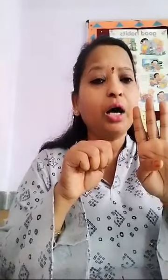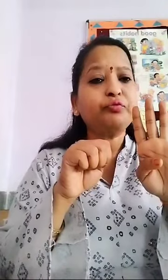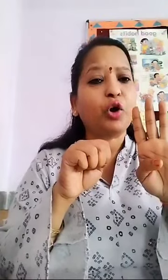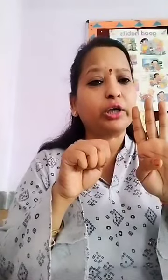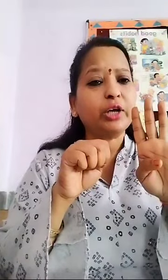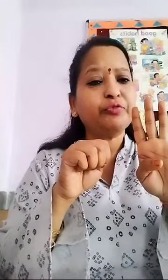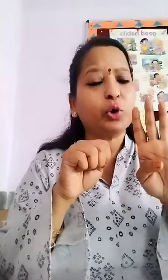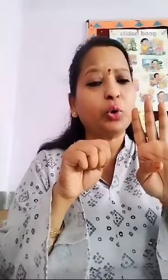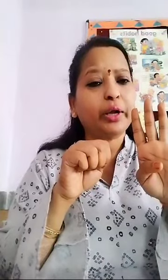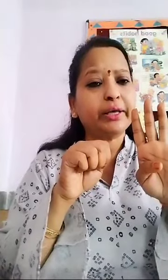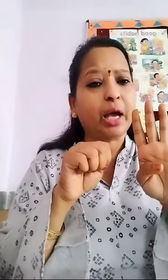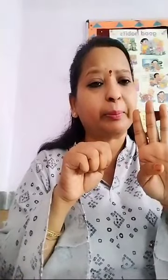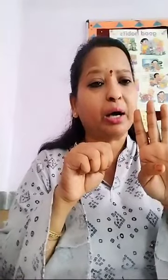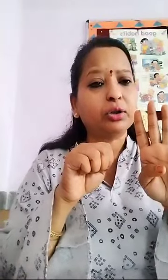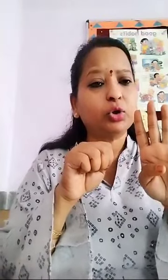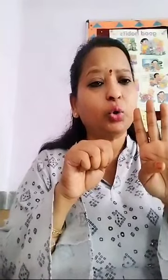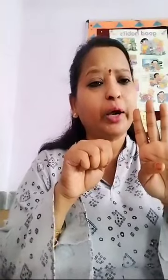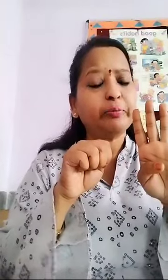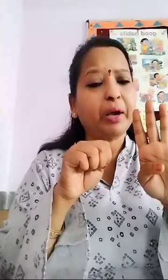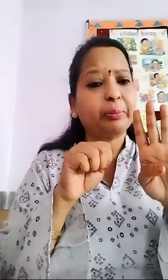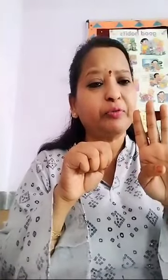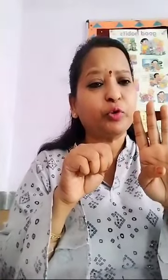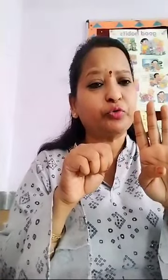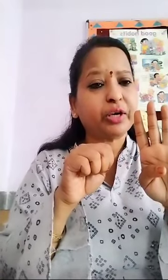हो रहा है आपका दोनों hand पर आपने 4 finger up कर दी